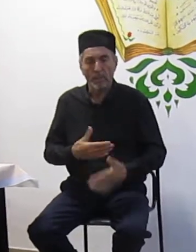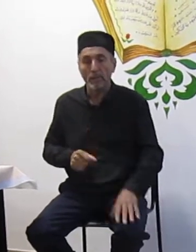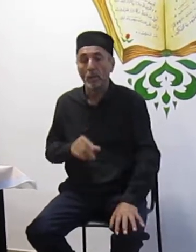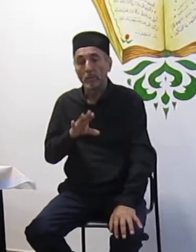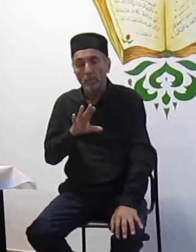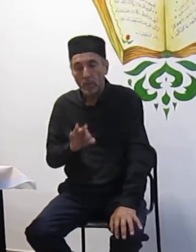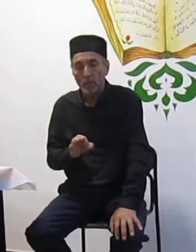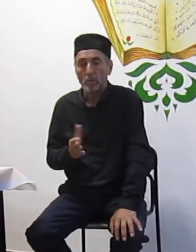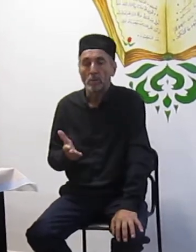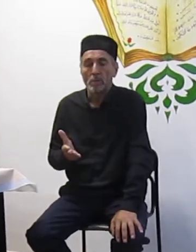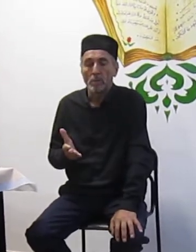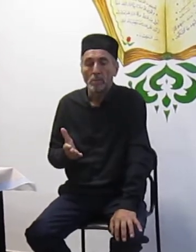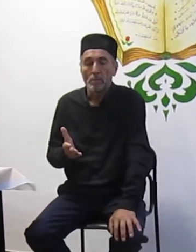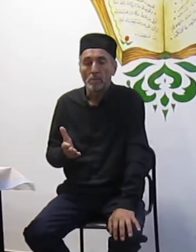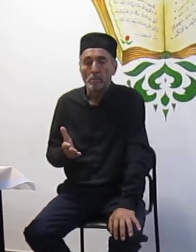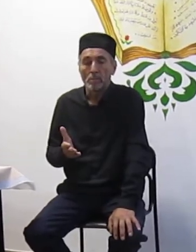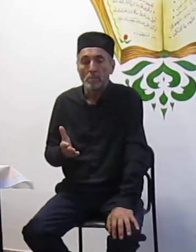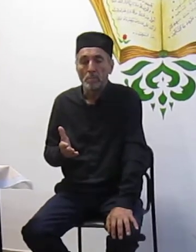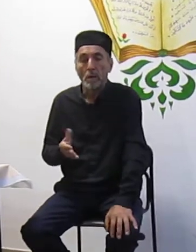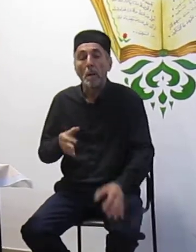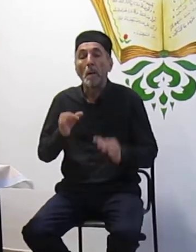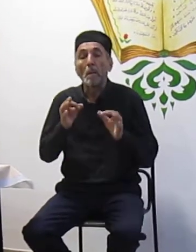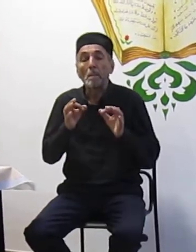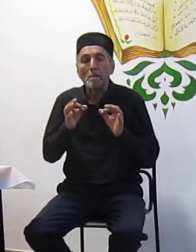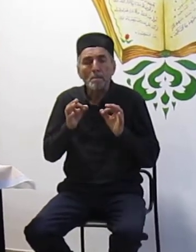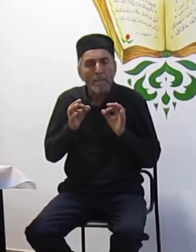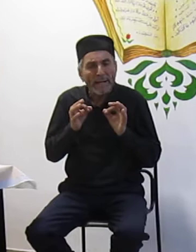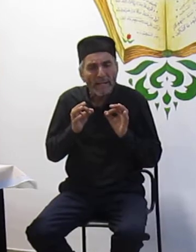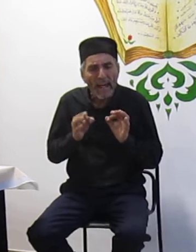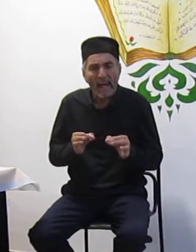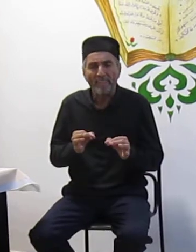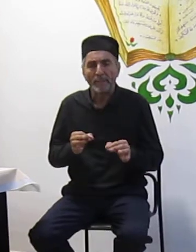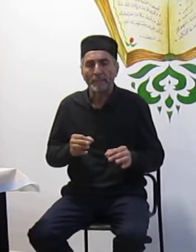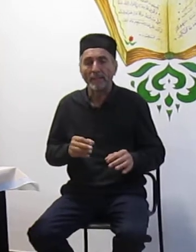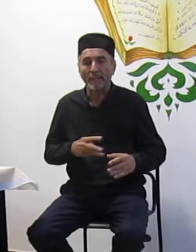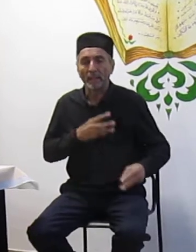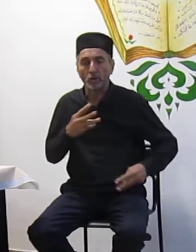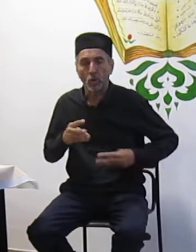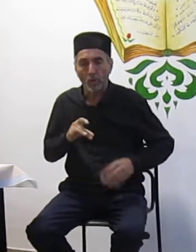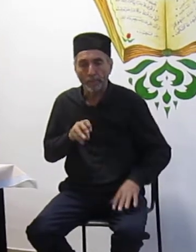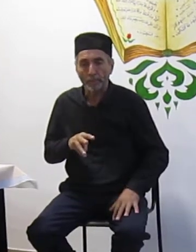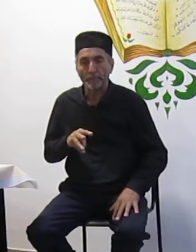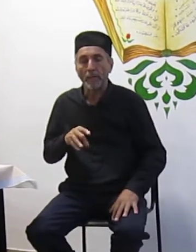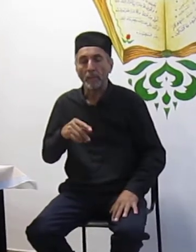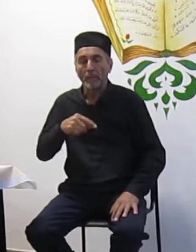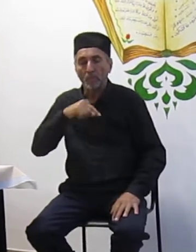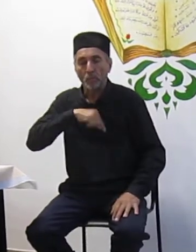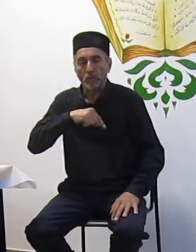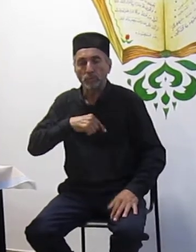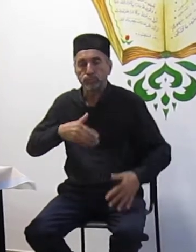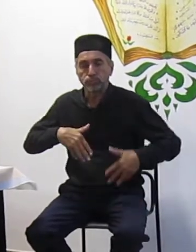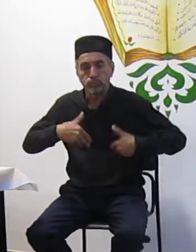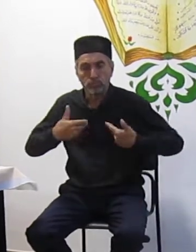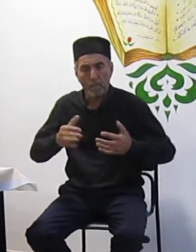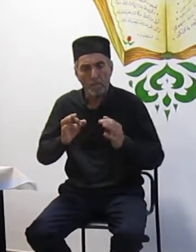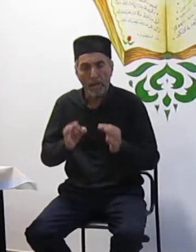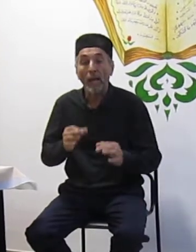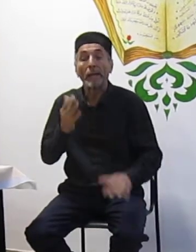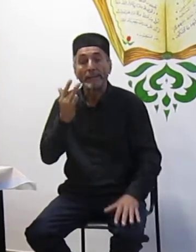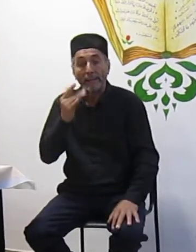с правильным именно, да, с правильным настроем, с правильным неятом, то тогда ей будет